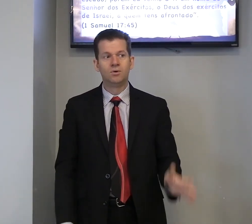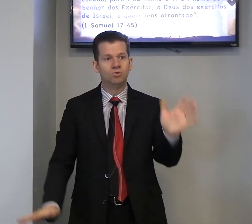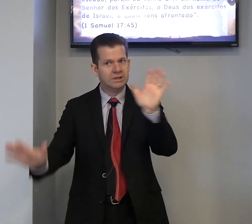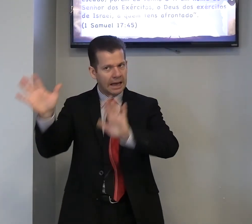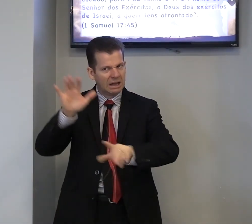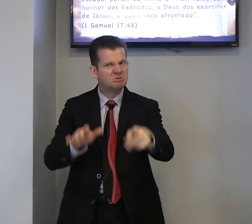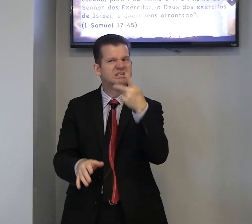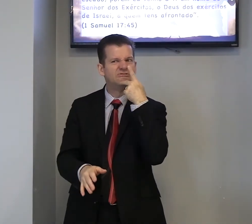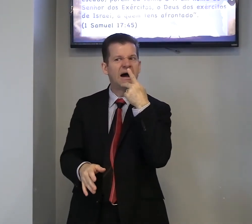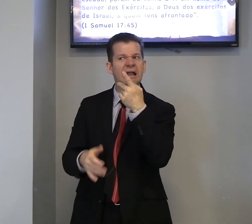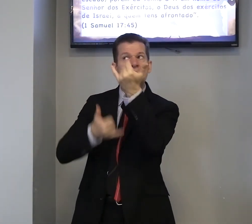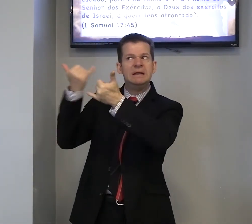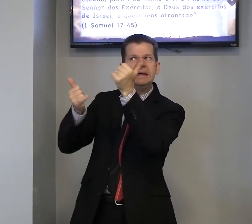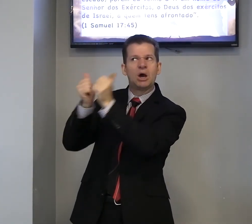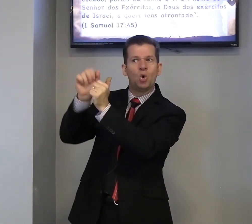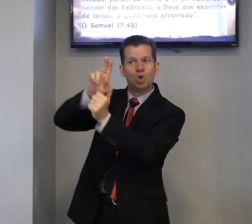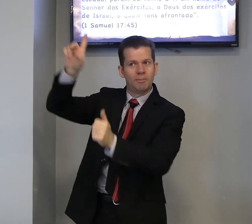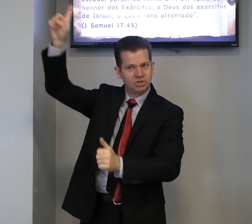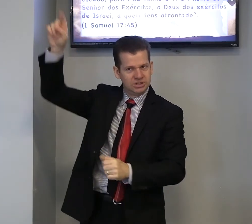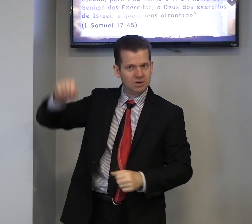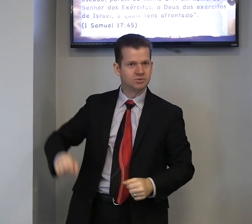cuidado, você fala, brinca, com o nome, de Deus,